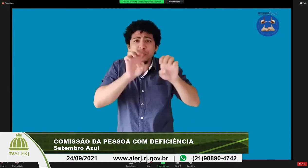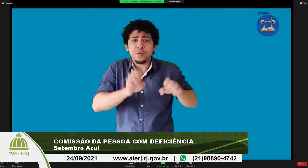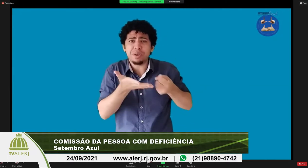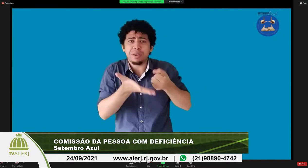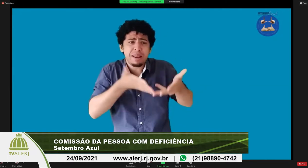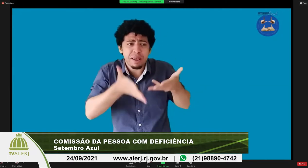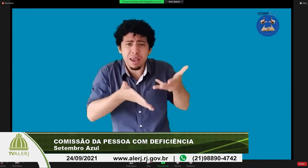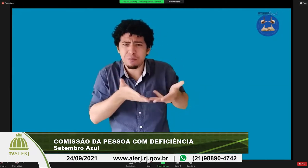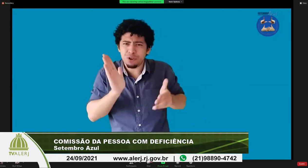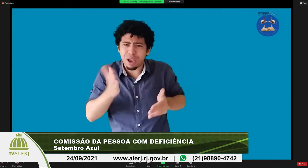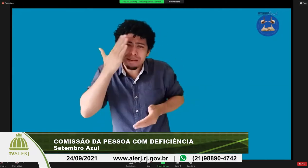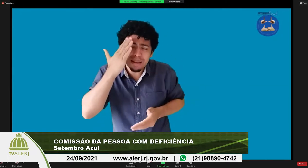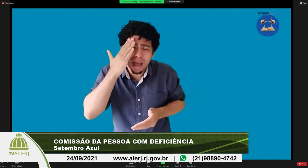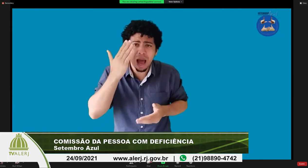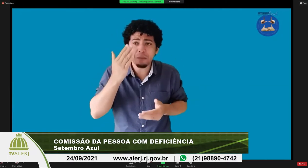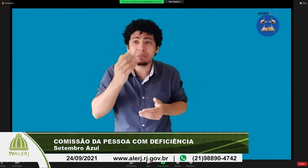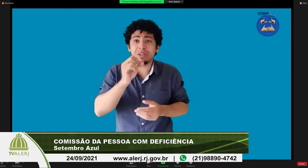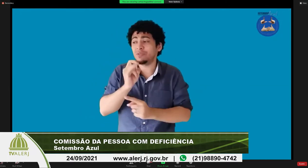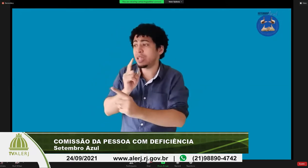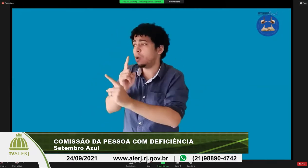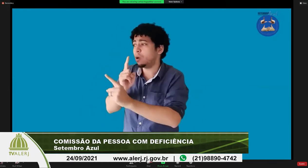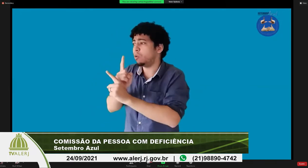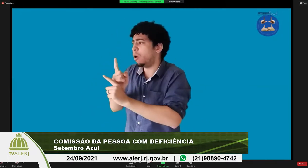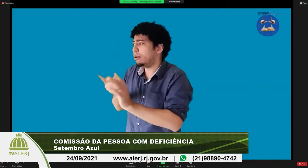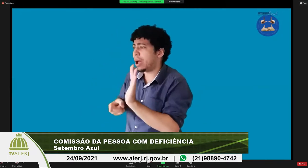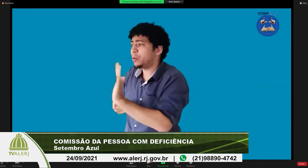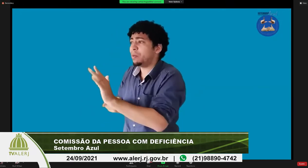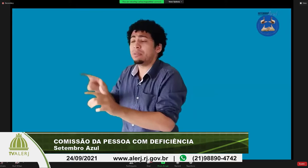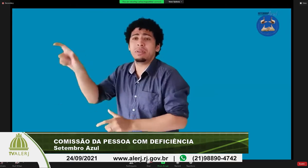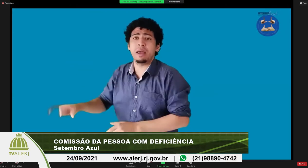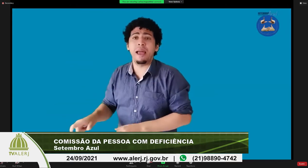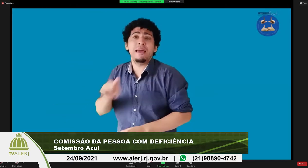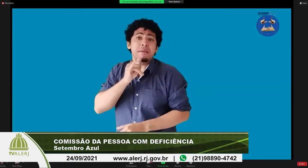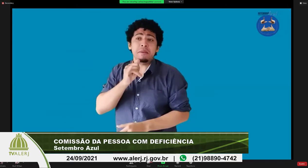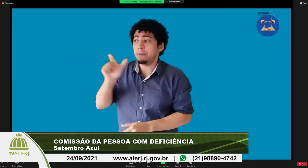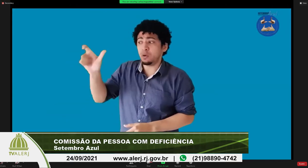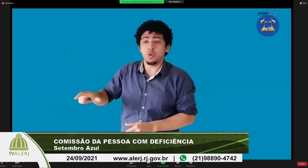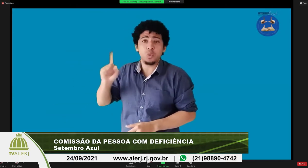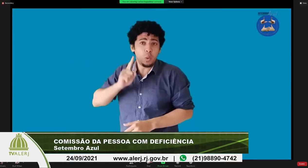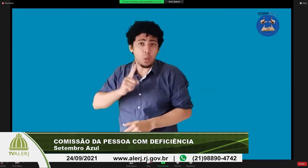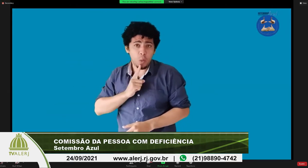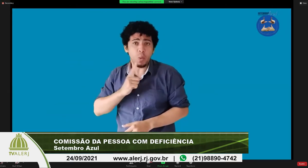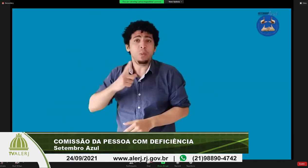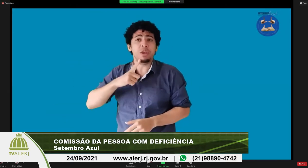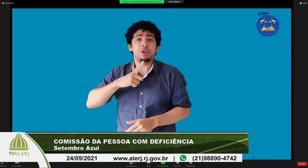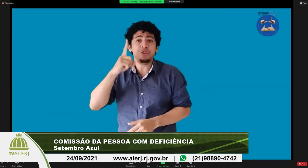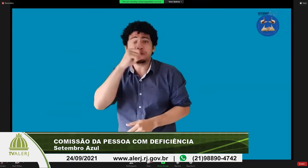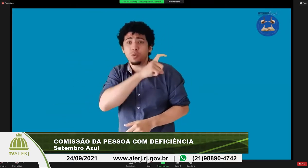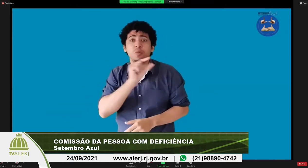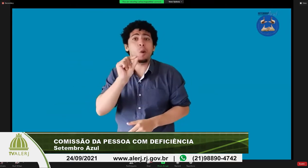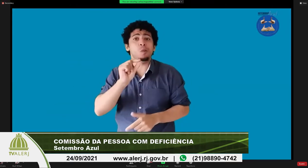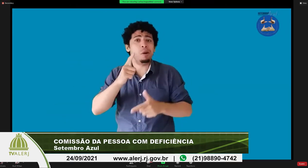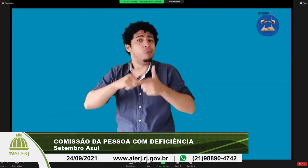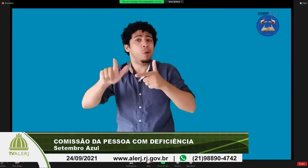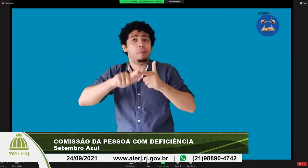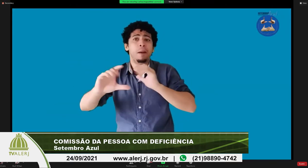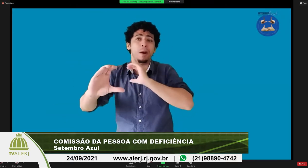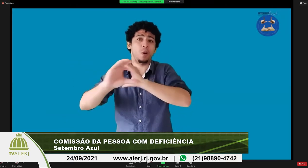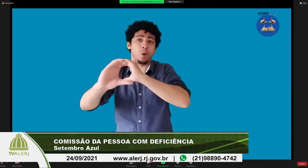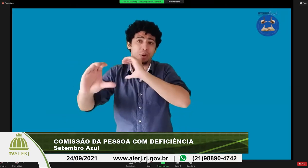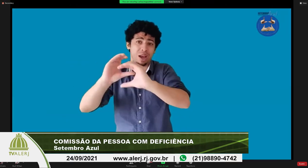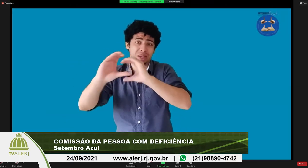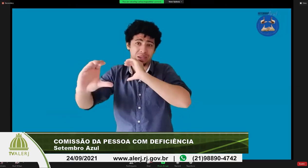em Libras já conhecem minimamente a Libras sabem como se comunicá-los como auxiliá-los como podem trazer